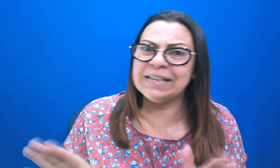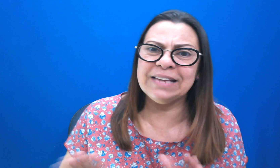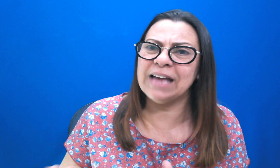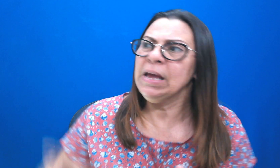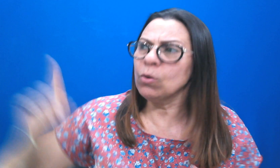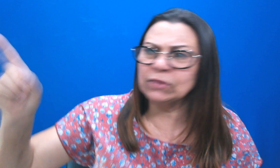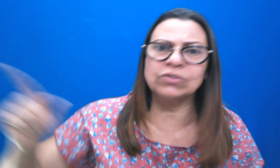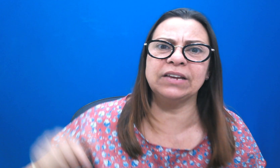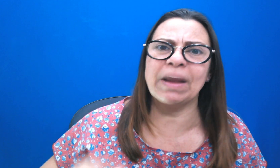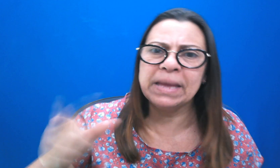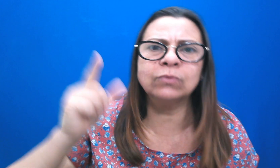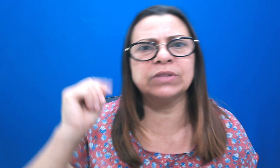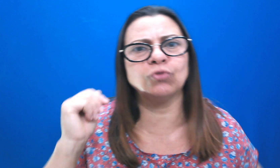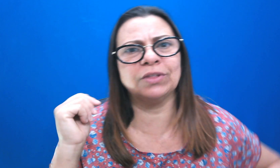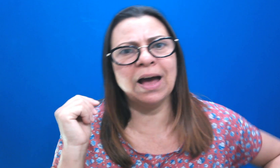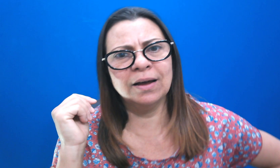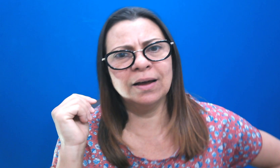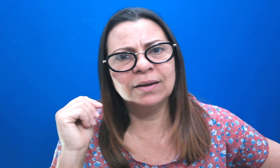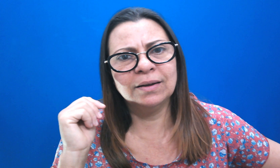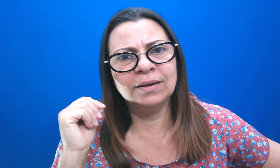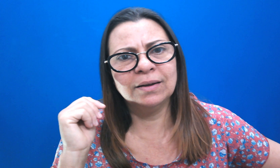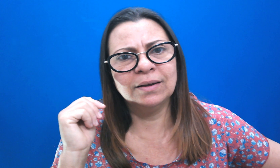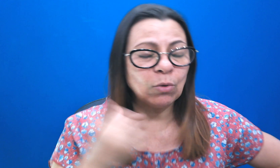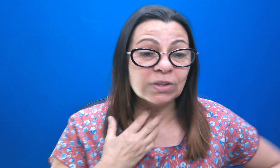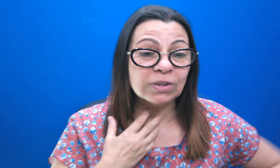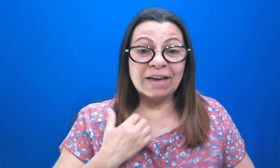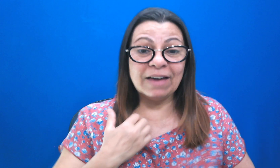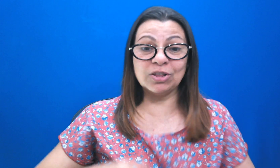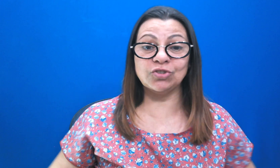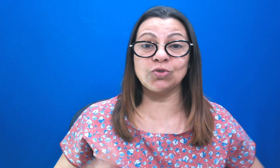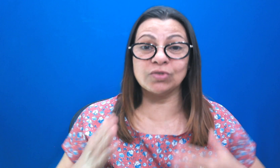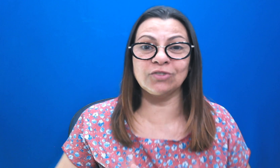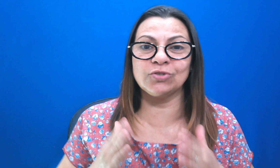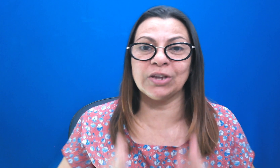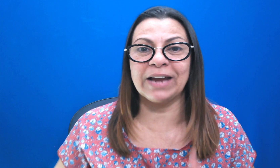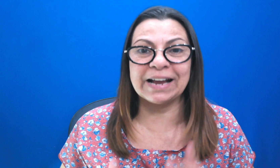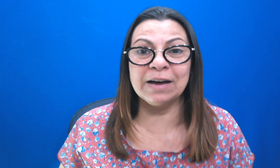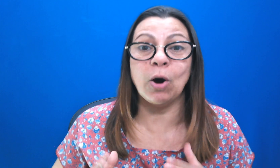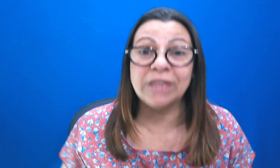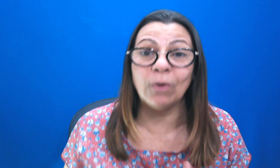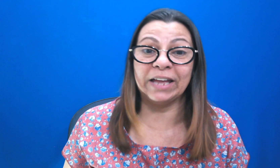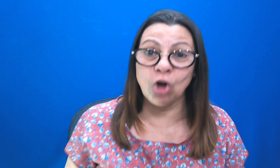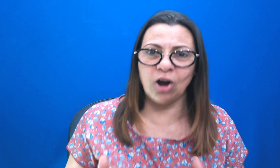você nem sabe... Quantos livramentos Deus te dá? Então, quando a palavra de Deus diz, os anjos do Senhor acampam ao teu redor,